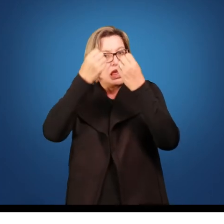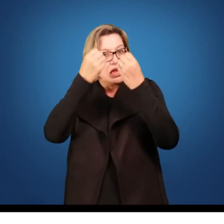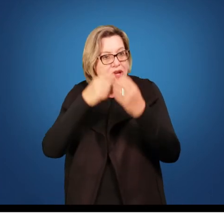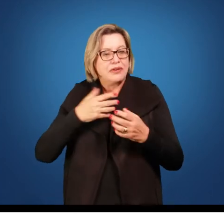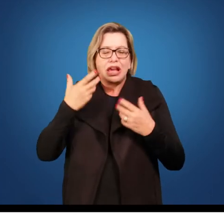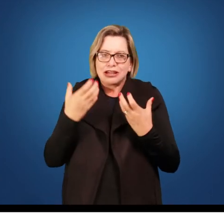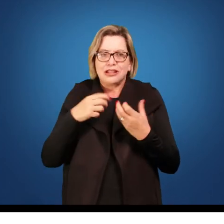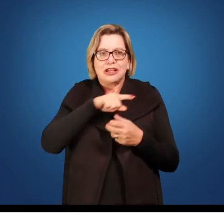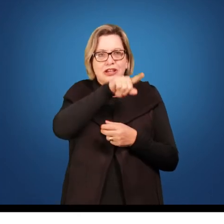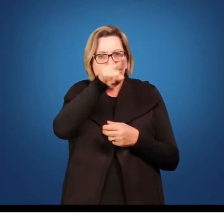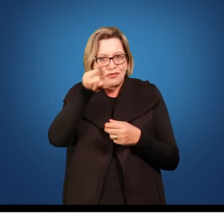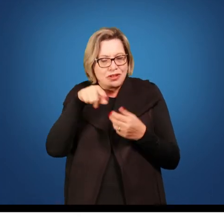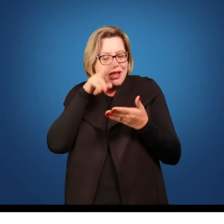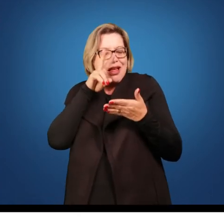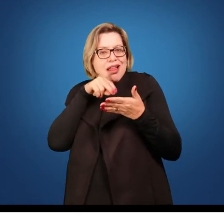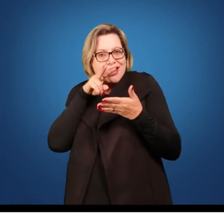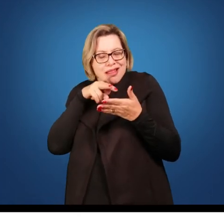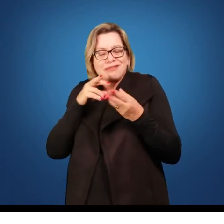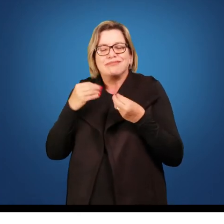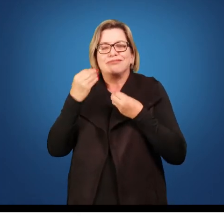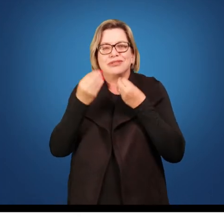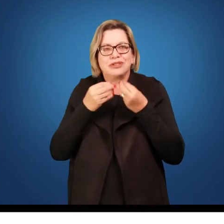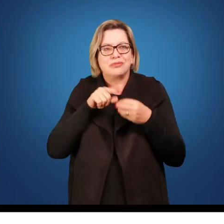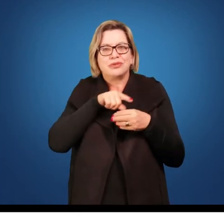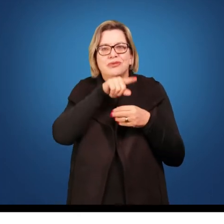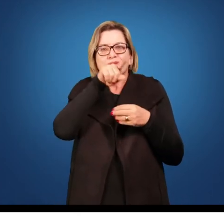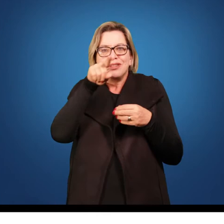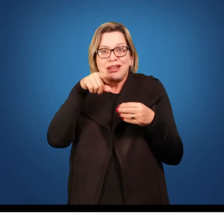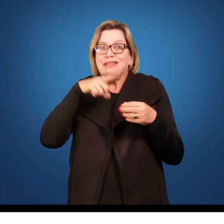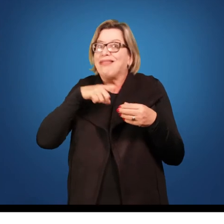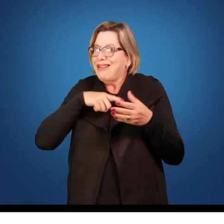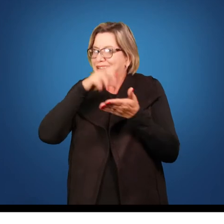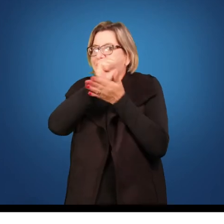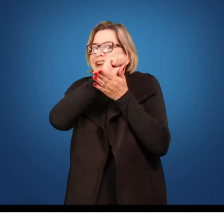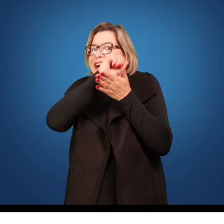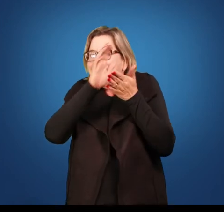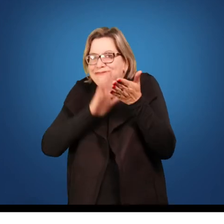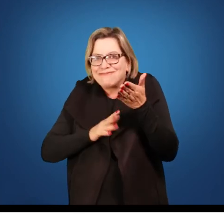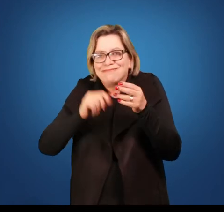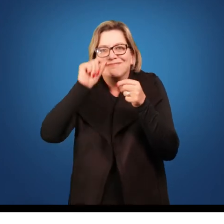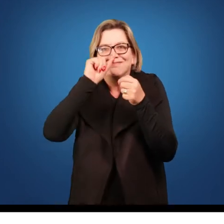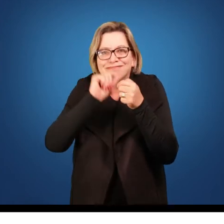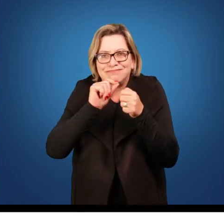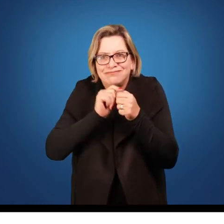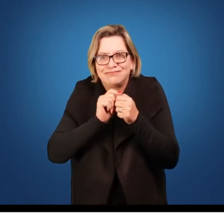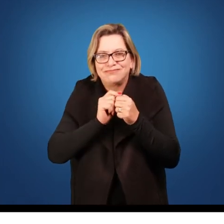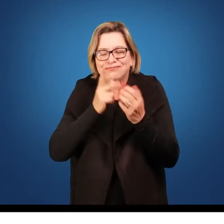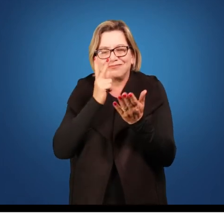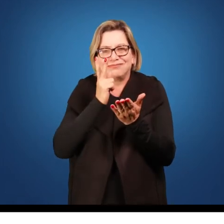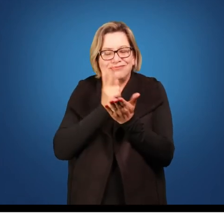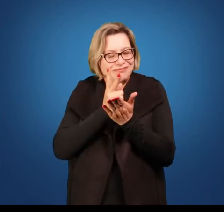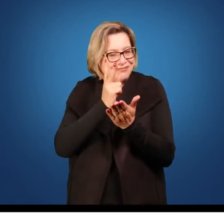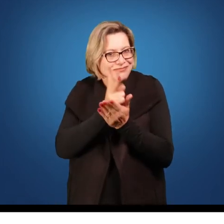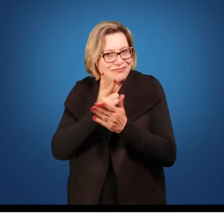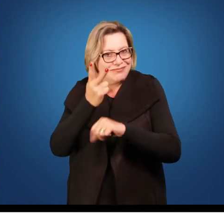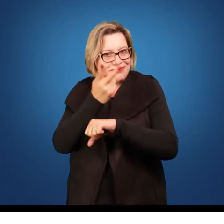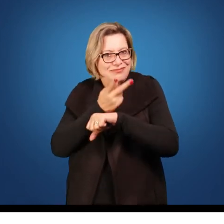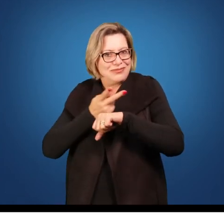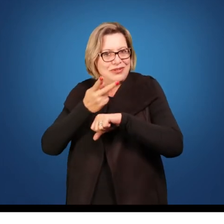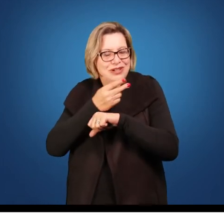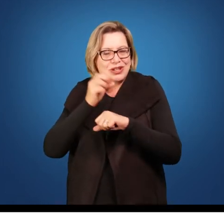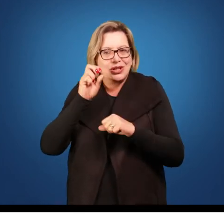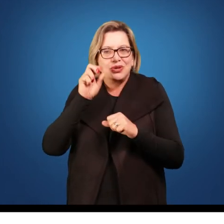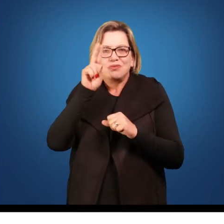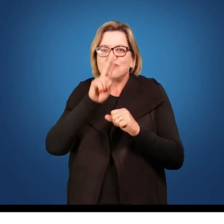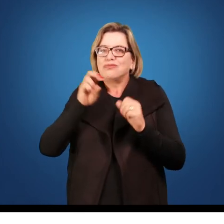você estivesse envolvido. Até porque você terá algumas tarefas nesse momento, né? Sempre buscando usar o método